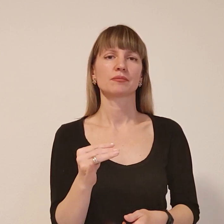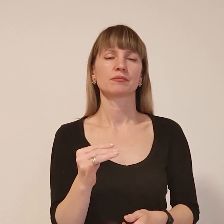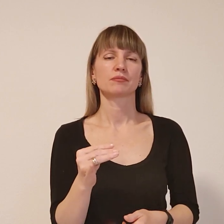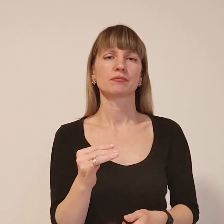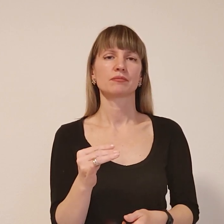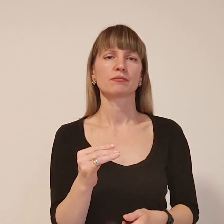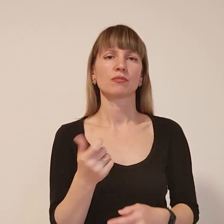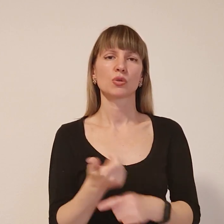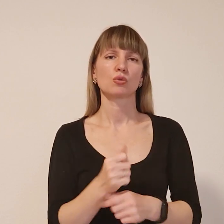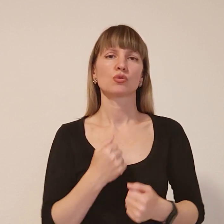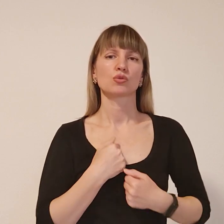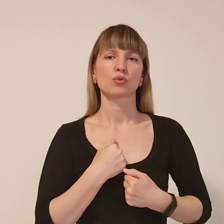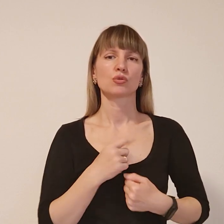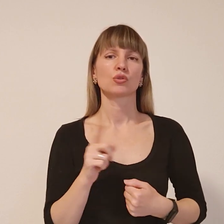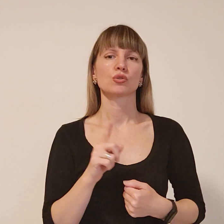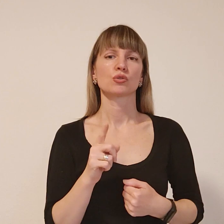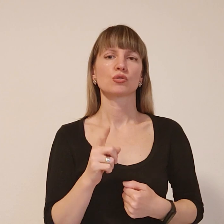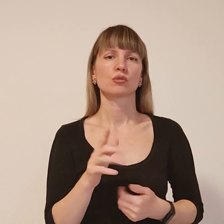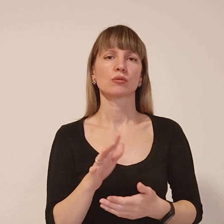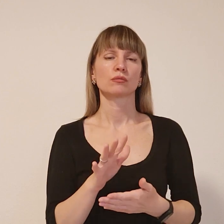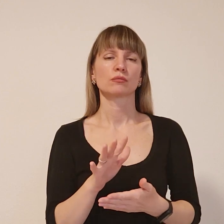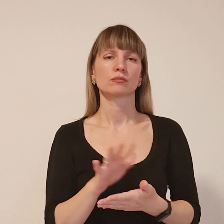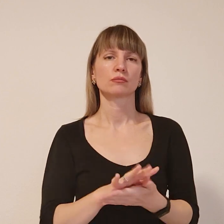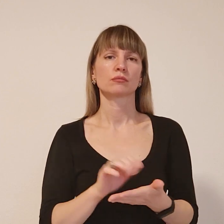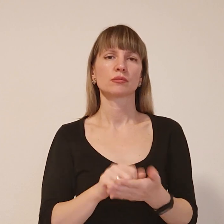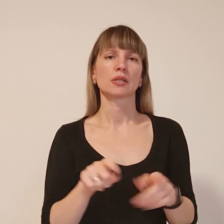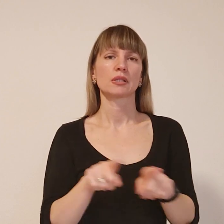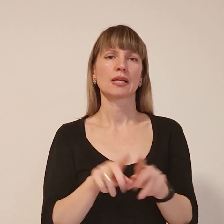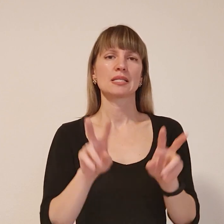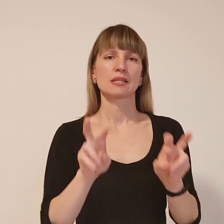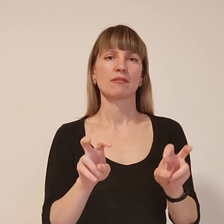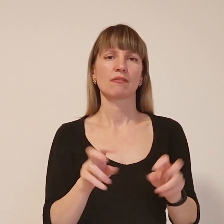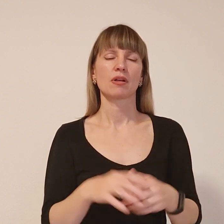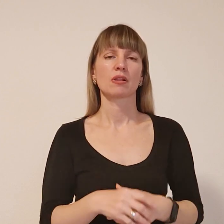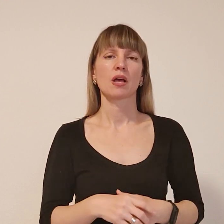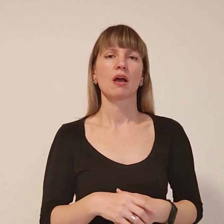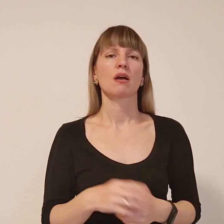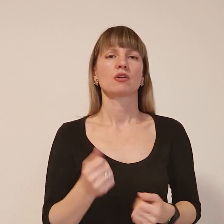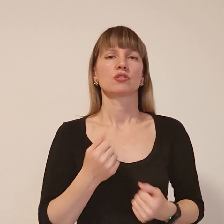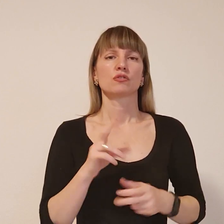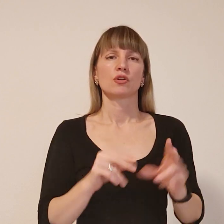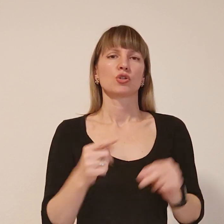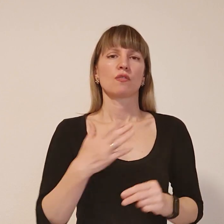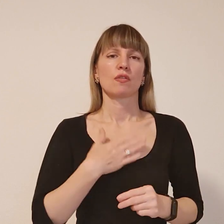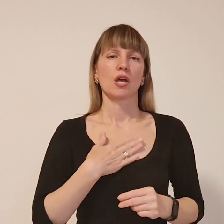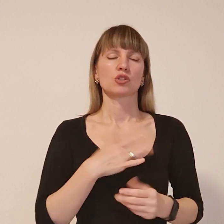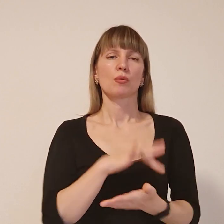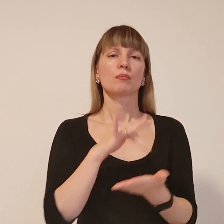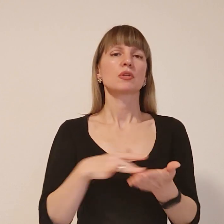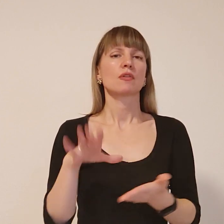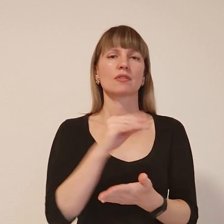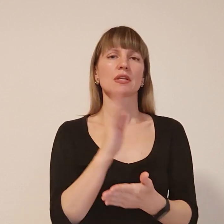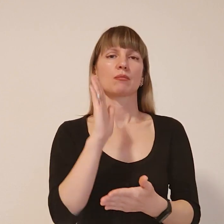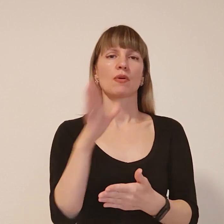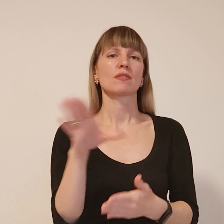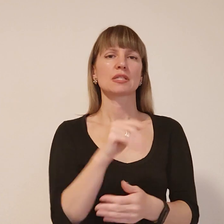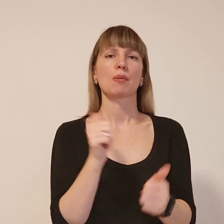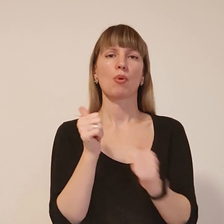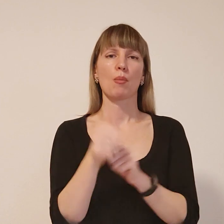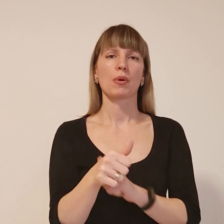Дуже шкода, що спеклюжили такий символ. Я вважаю, що в нашому місті все в майбутньому, все попереду. І буде в нього